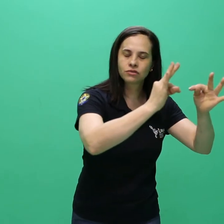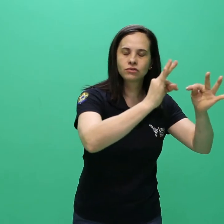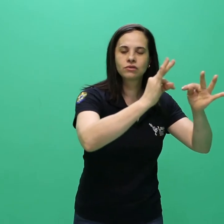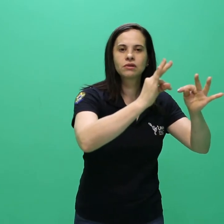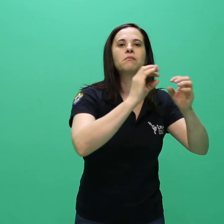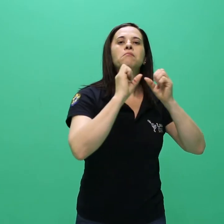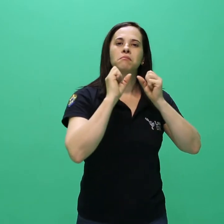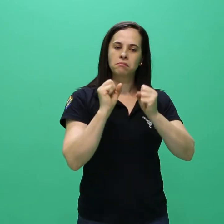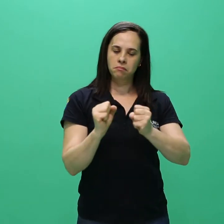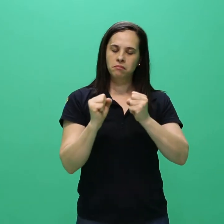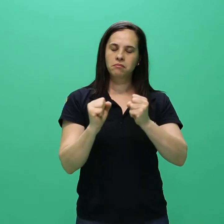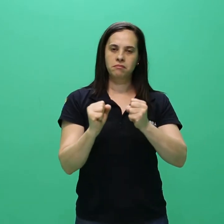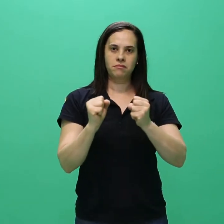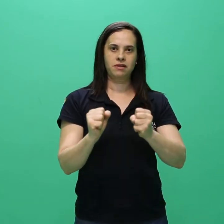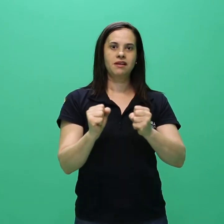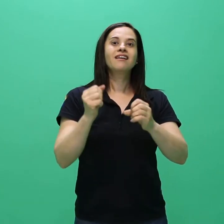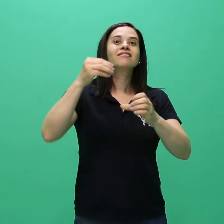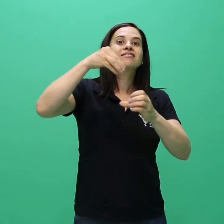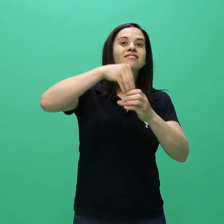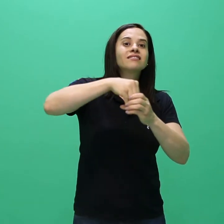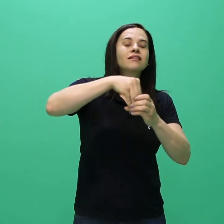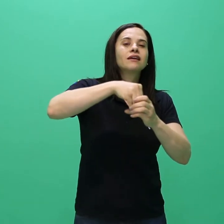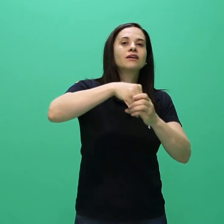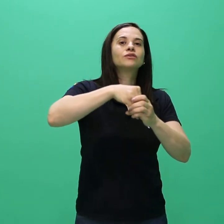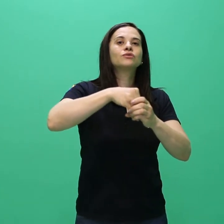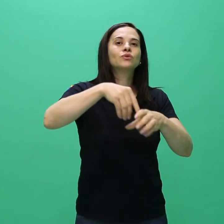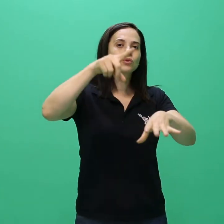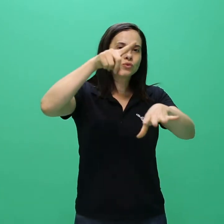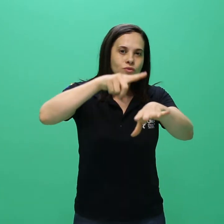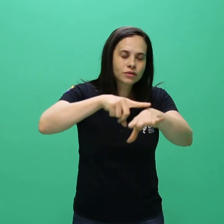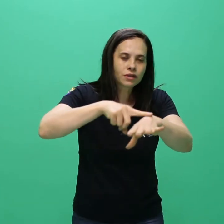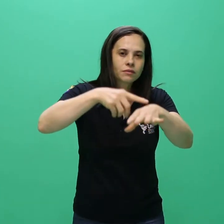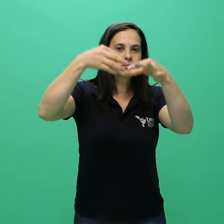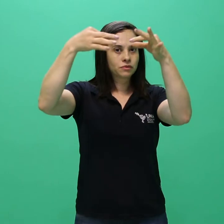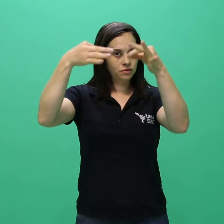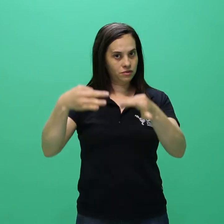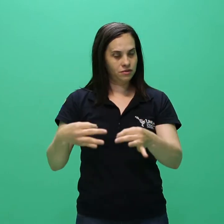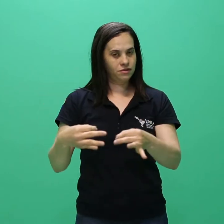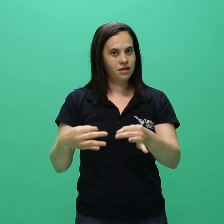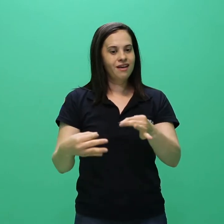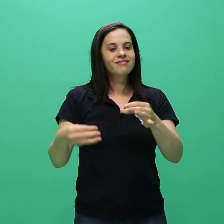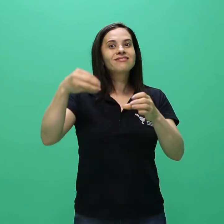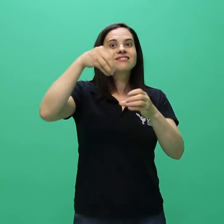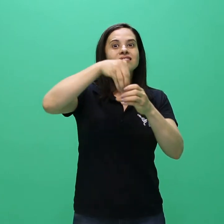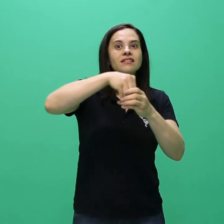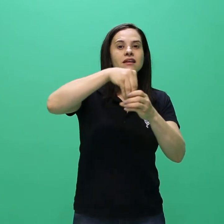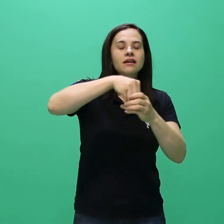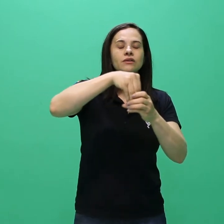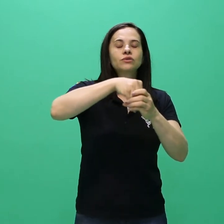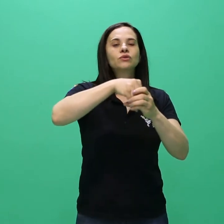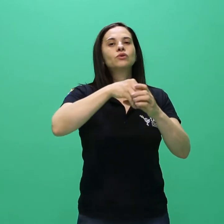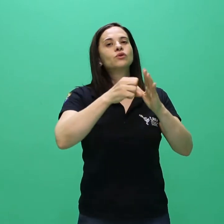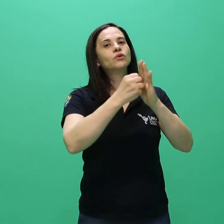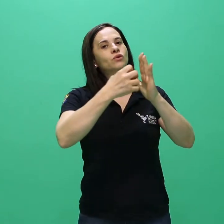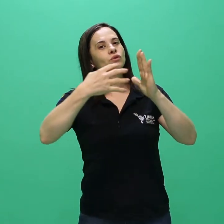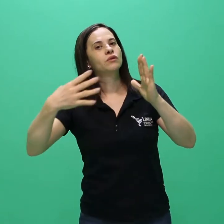estabelecido no presente edital, consultar a divisão de seleção de alunos da Pró-Reitoria de Graduação,